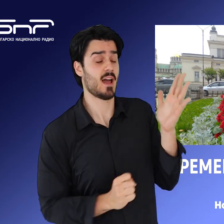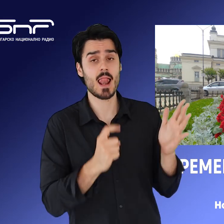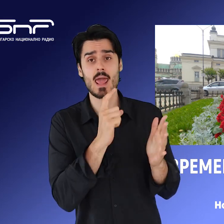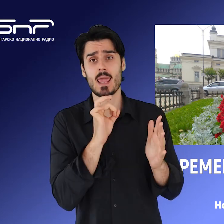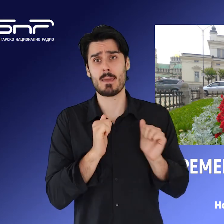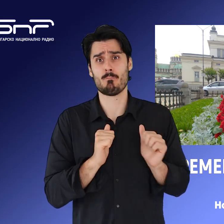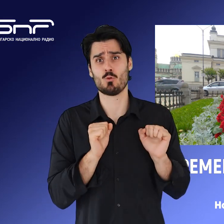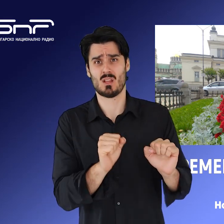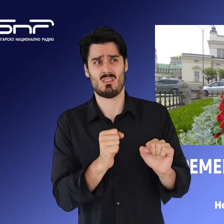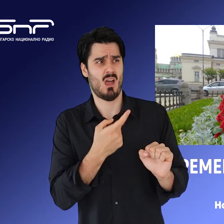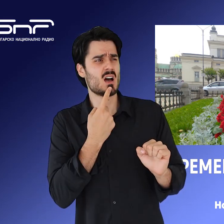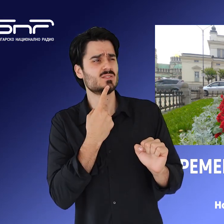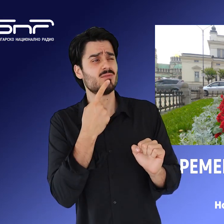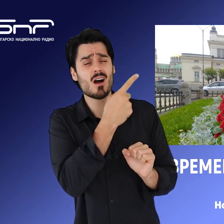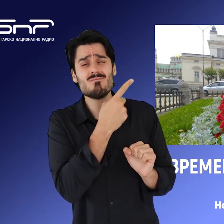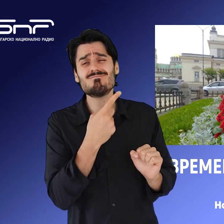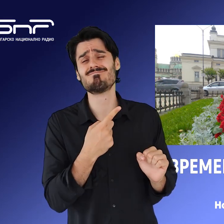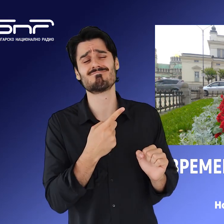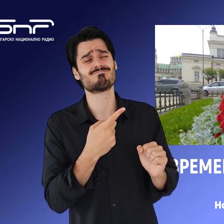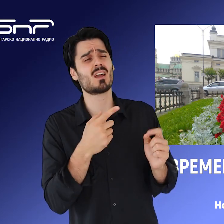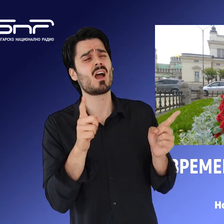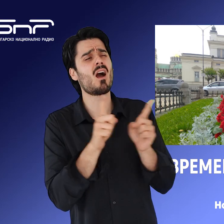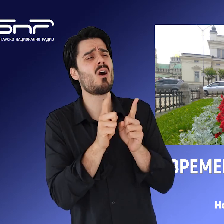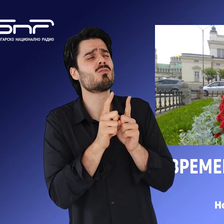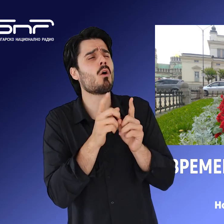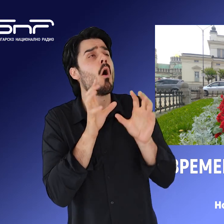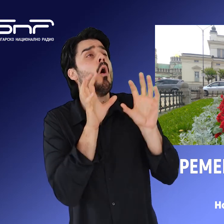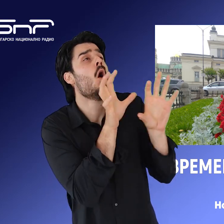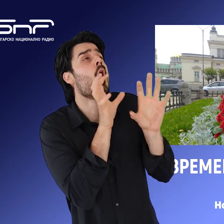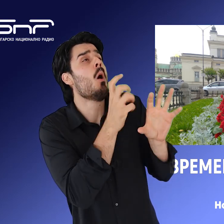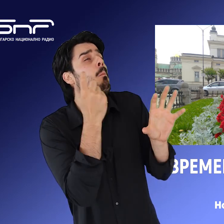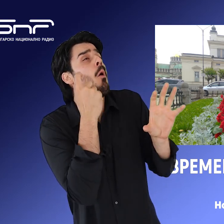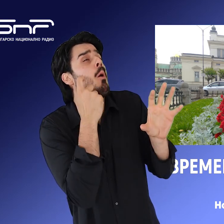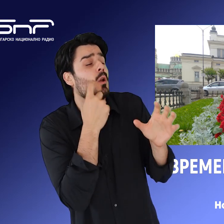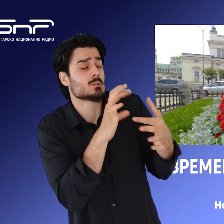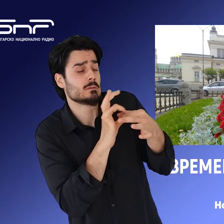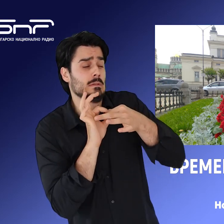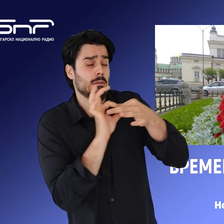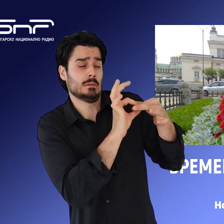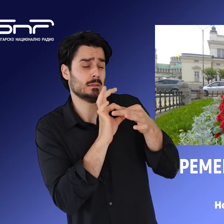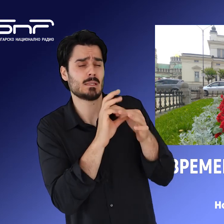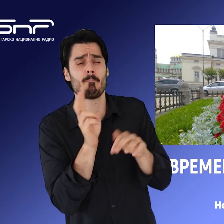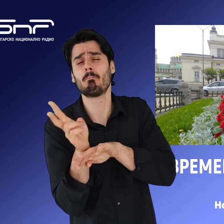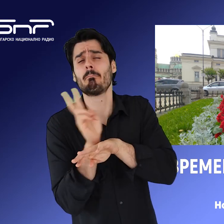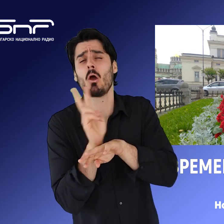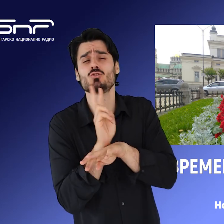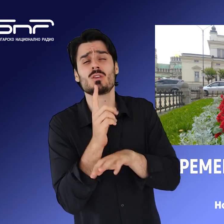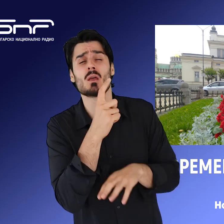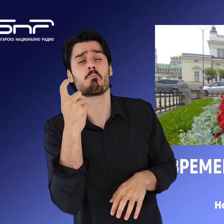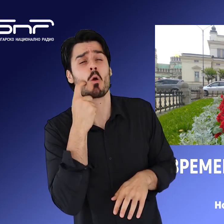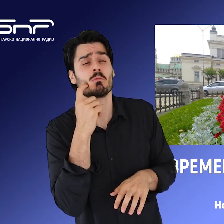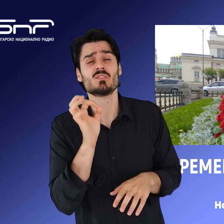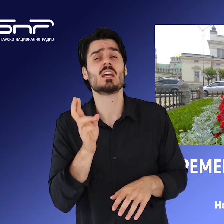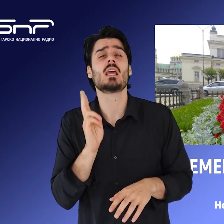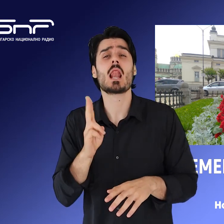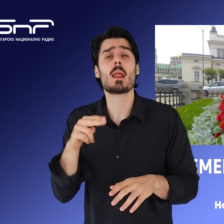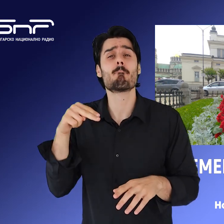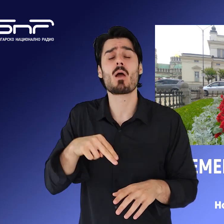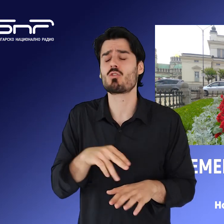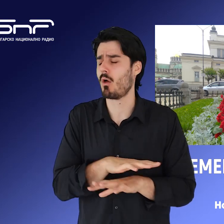иммунитети. Перачите на Бойко от страна на продължаване промената и демократична България, с влизането си в тази комисия, се заличават